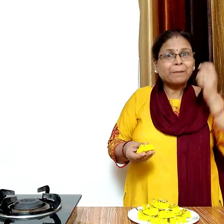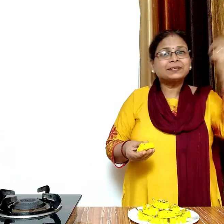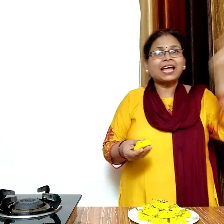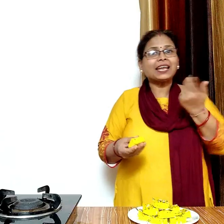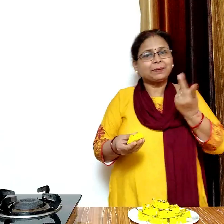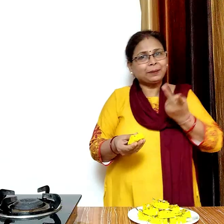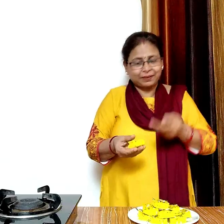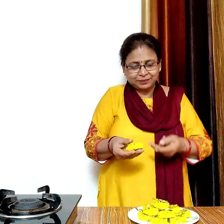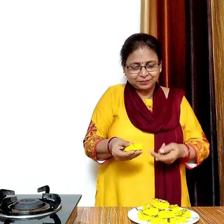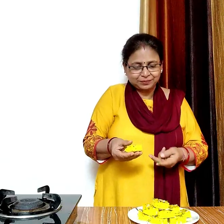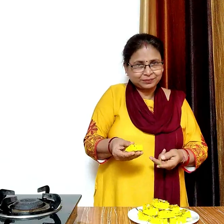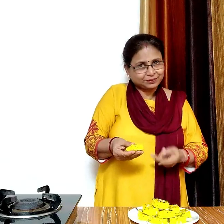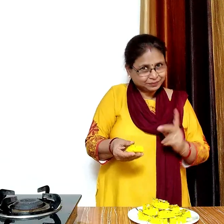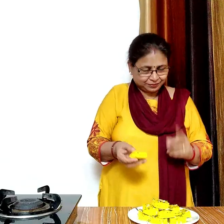ये एक तब मार्केट जैसा ही बना है